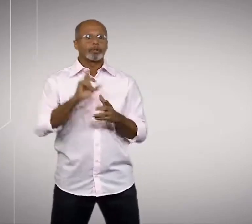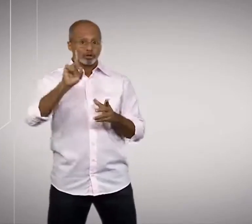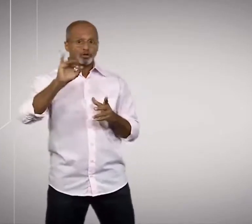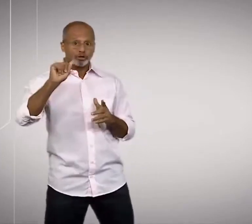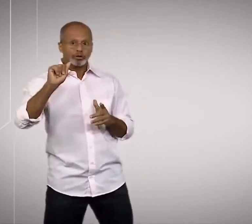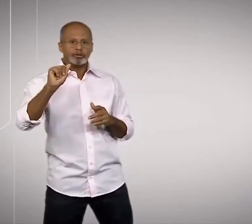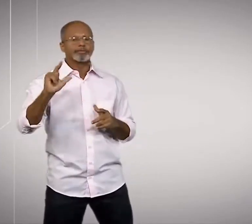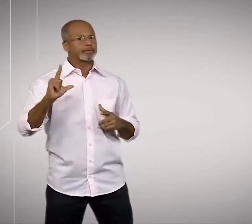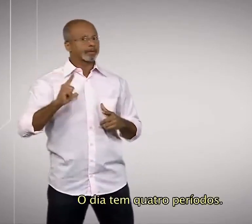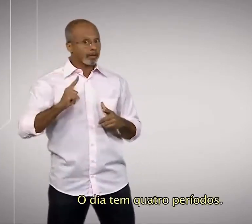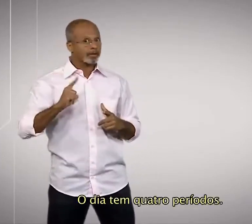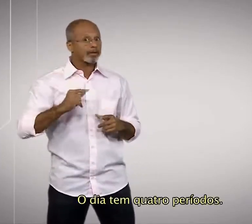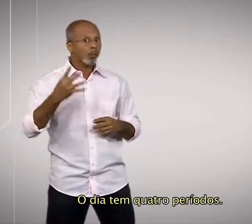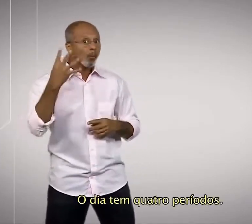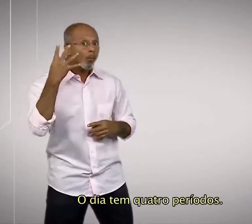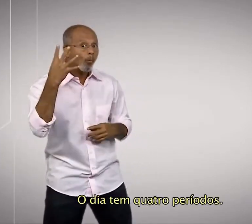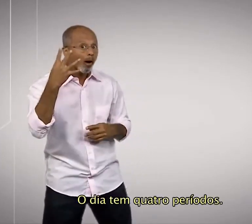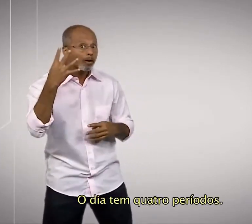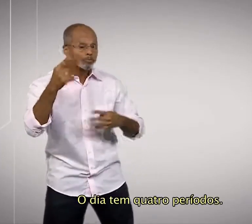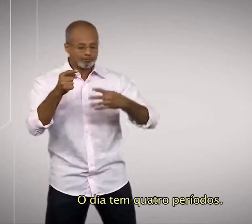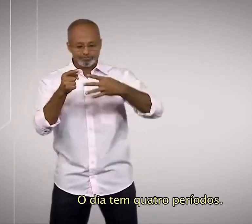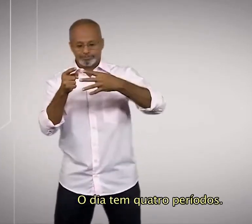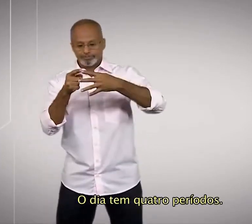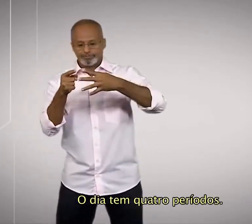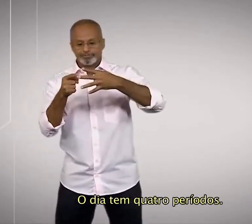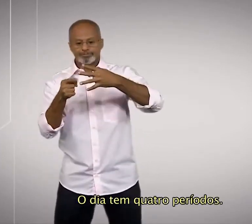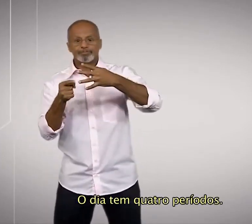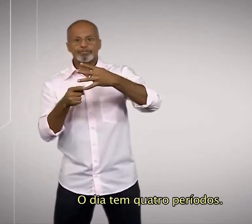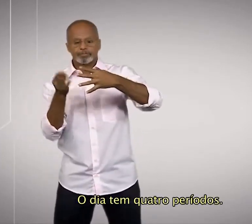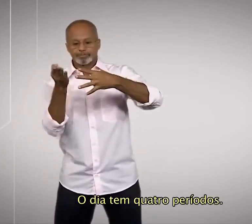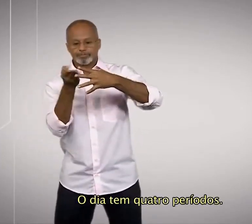O dia tem quatro períodos.